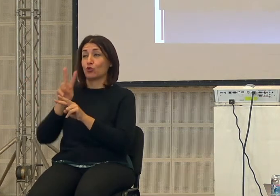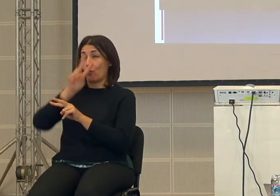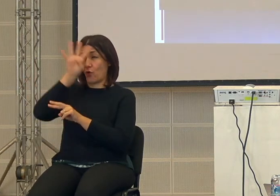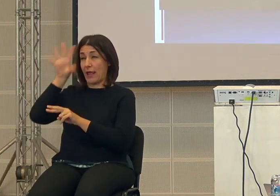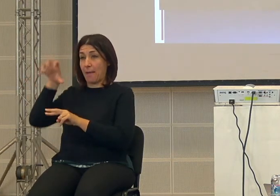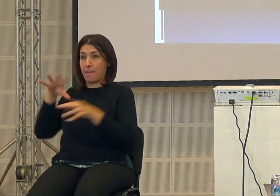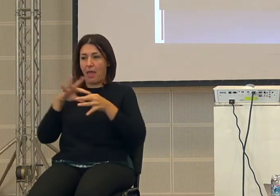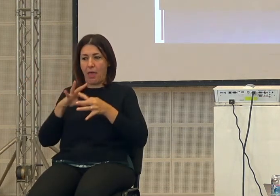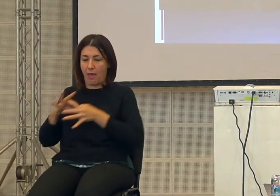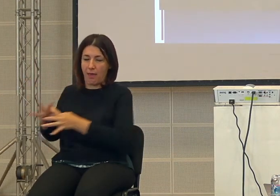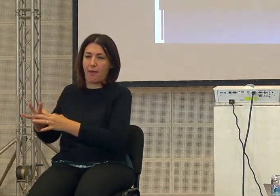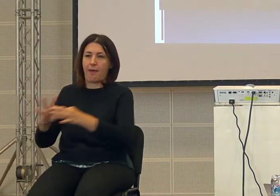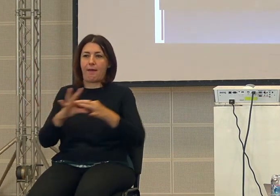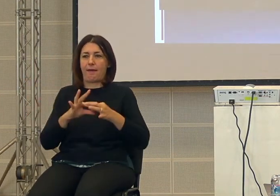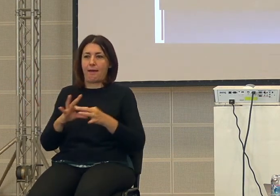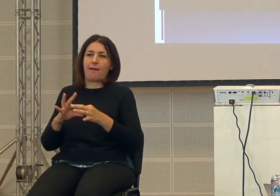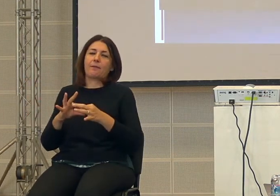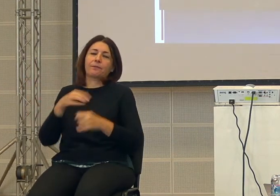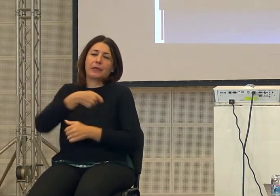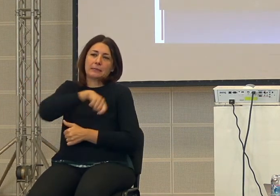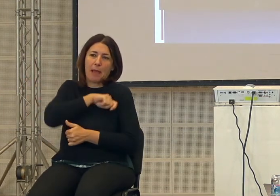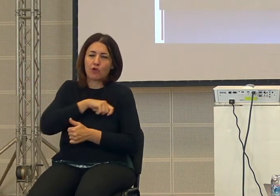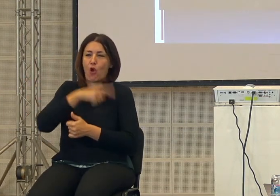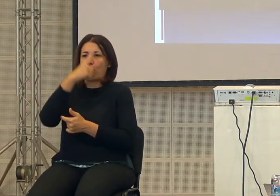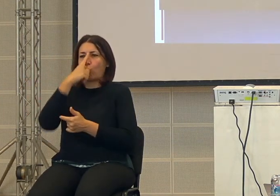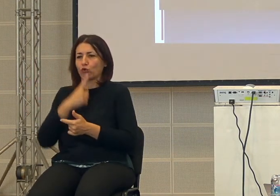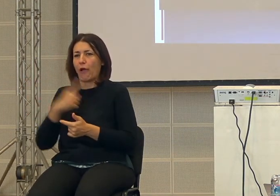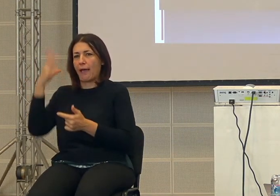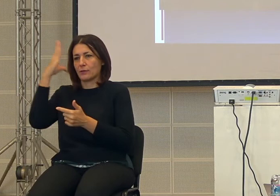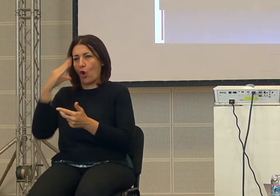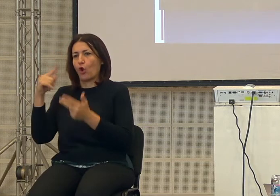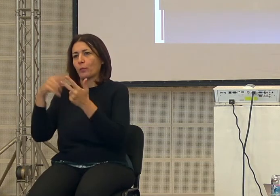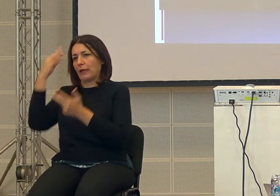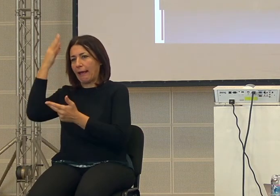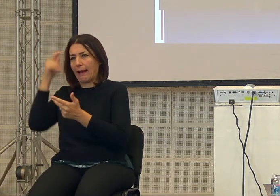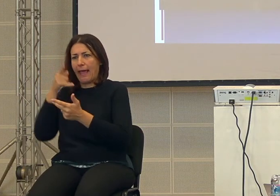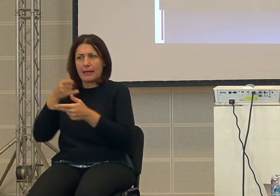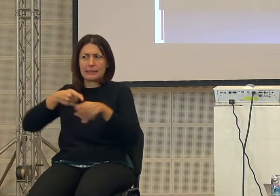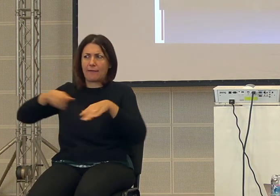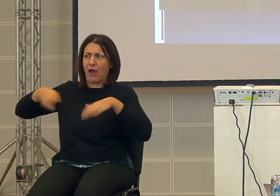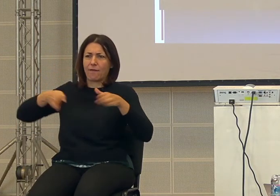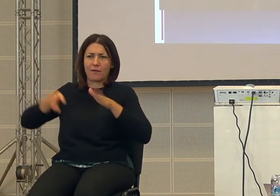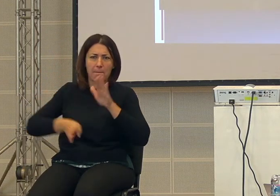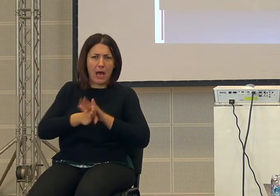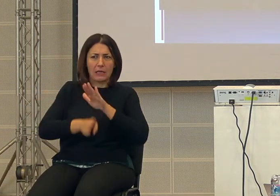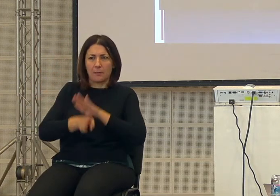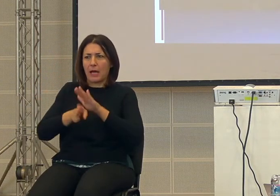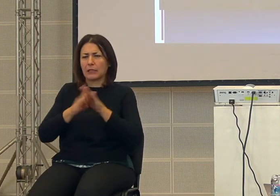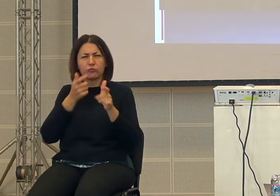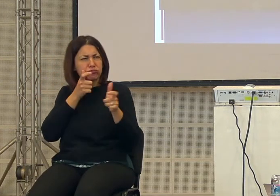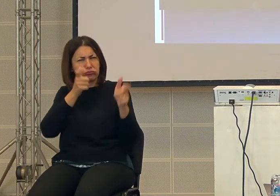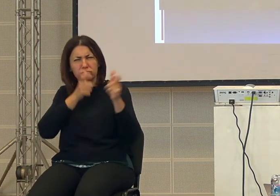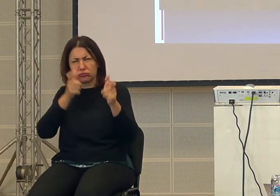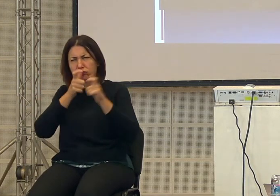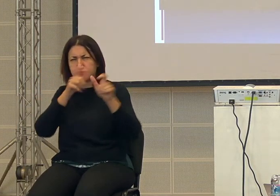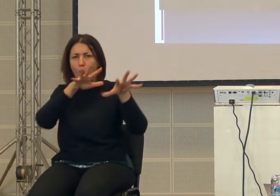nuovi imperi cui gli spagnoli i portoghesi gli olandesi gli inglesi si lanciano alla conquista del mondo e